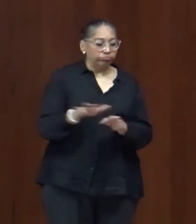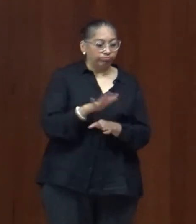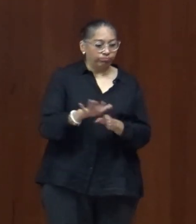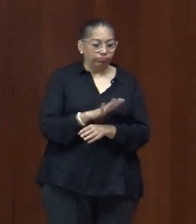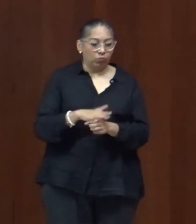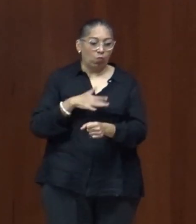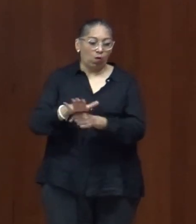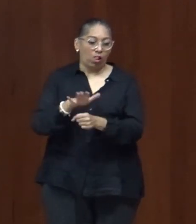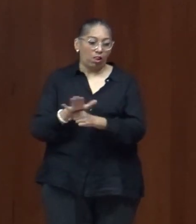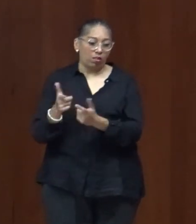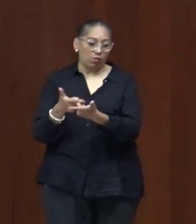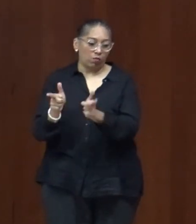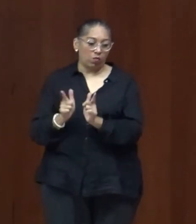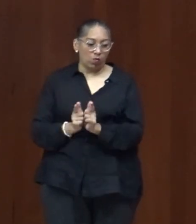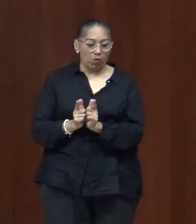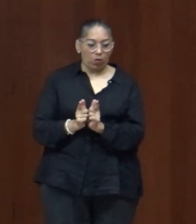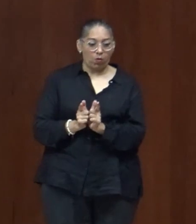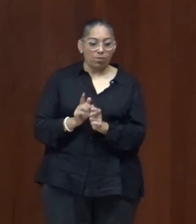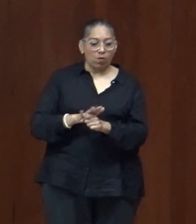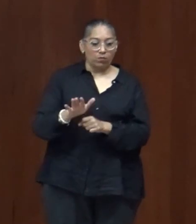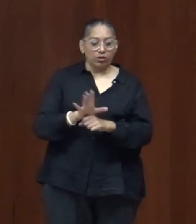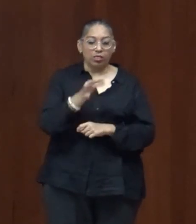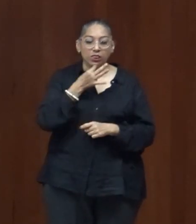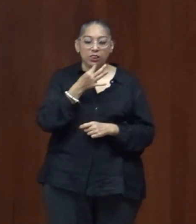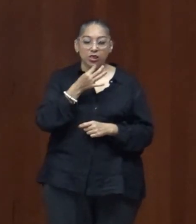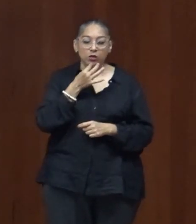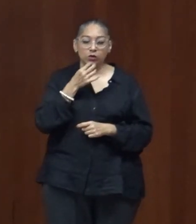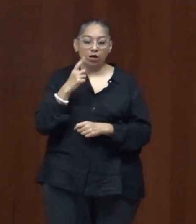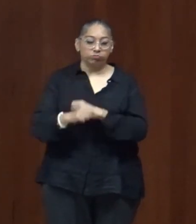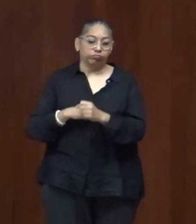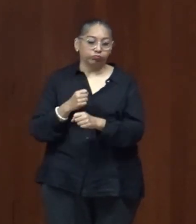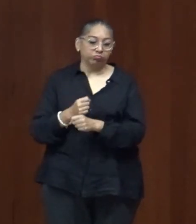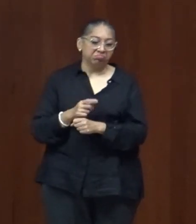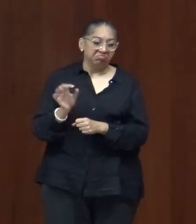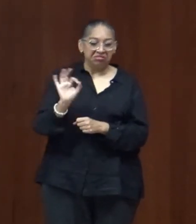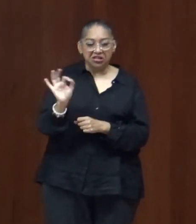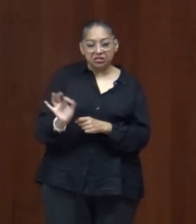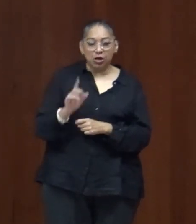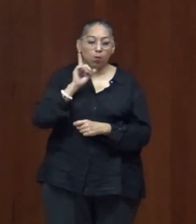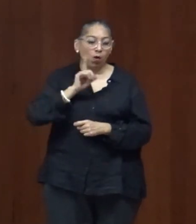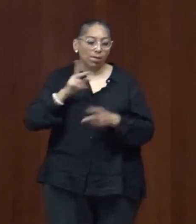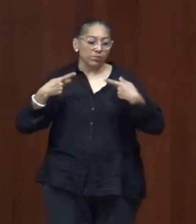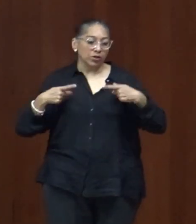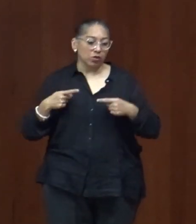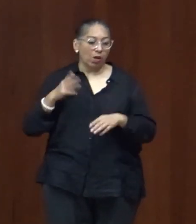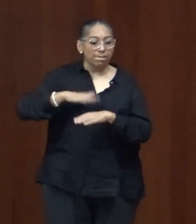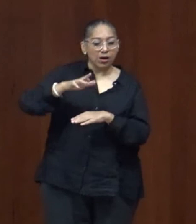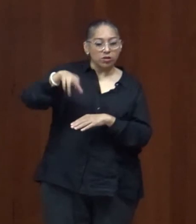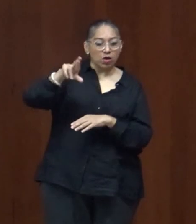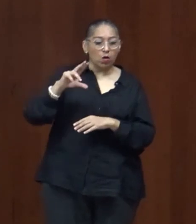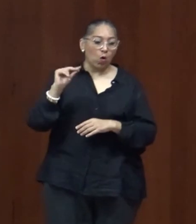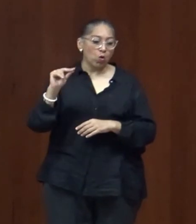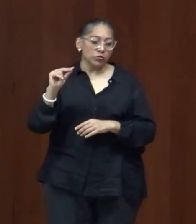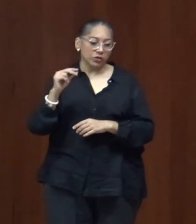de un niño o una niña menor de 8 años y una persona mayor de 80 y decir si ellos se pueden